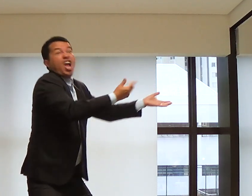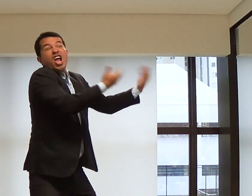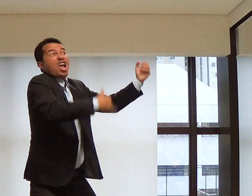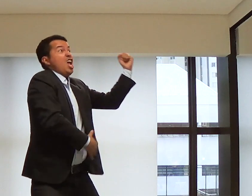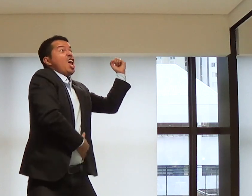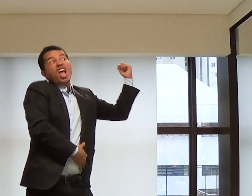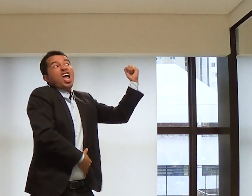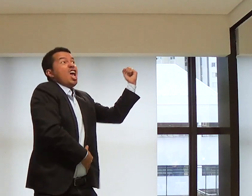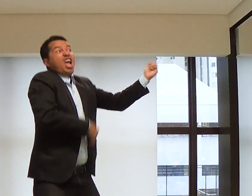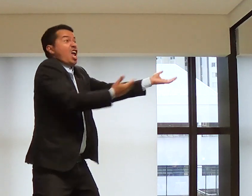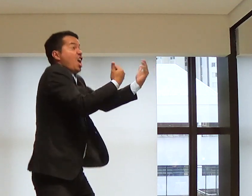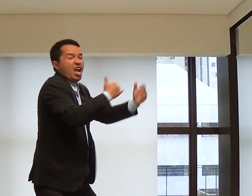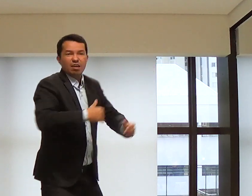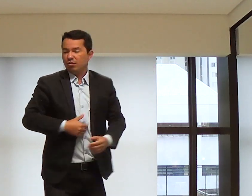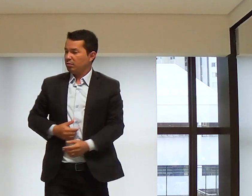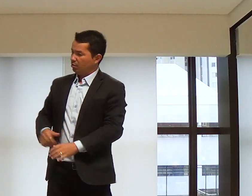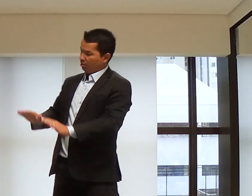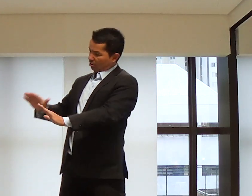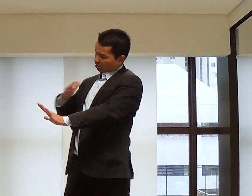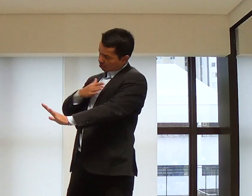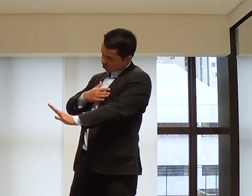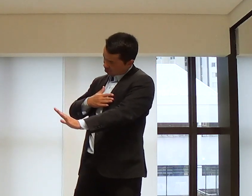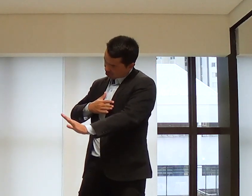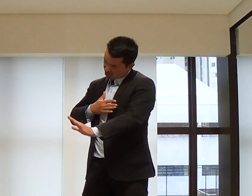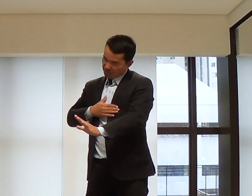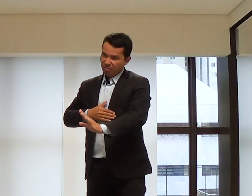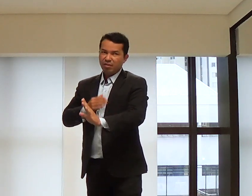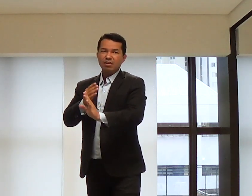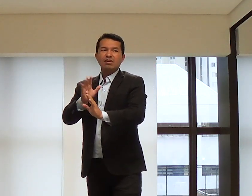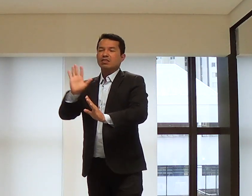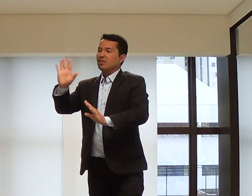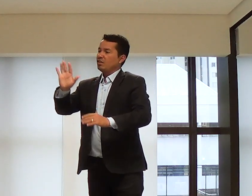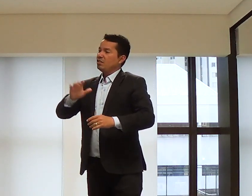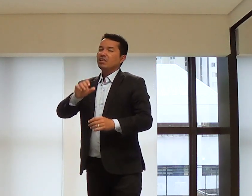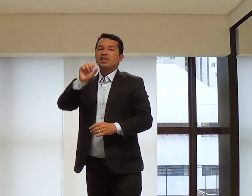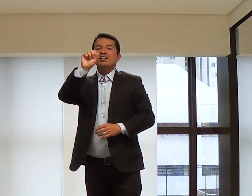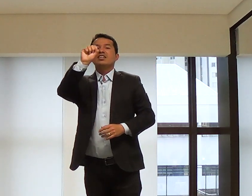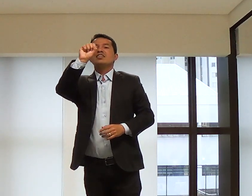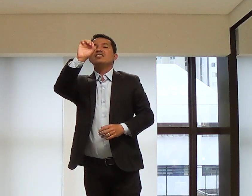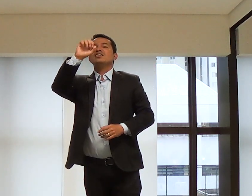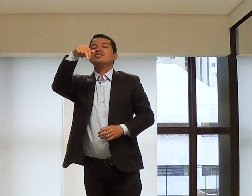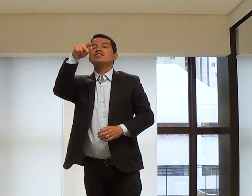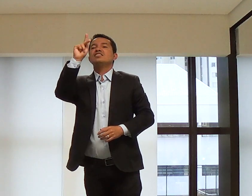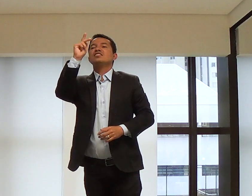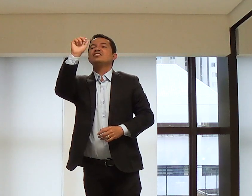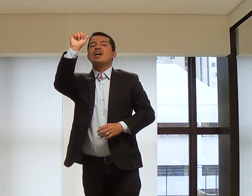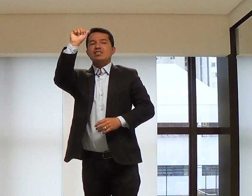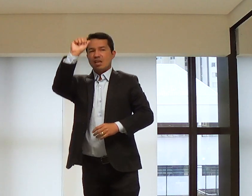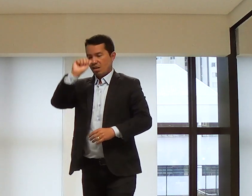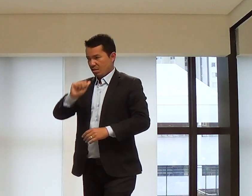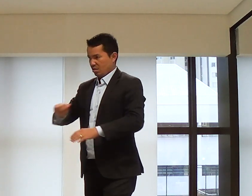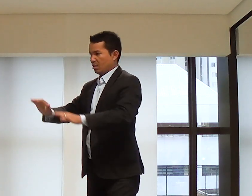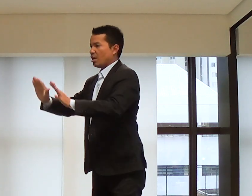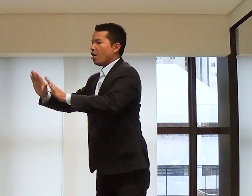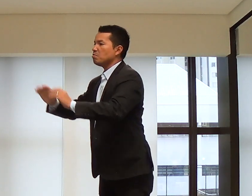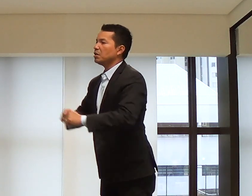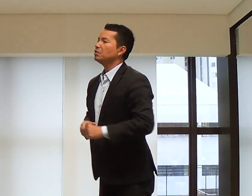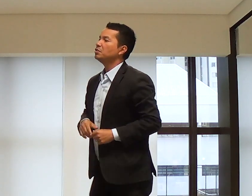eu ia dançar com a doiduranga. Vem, vai lá comigo, vem. Não, calma aí, gente, não. Espera, pega uma